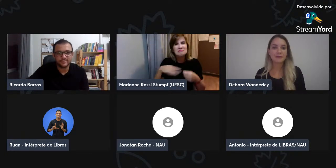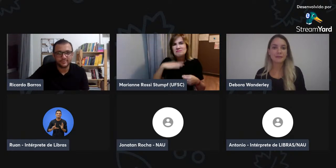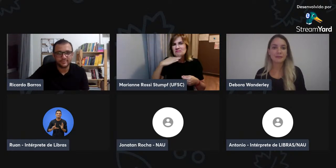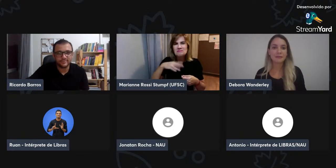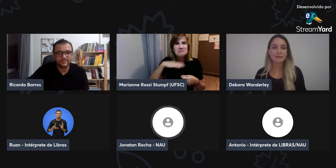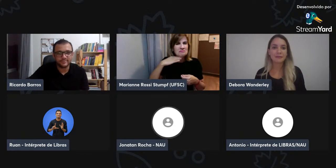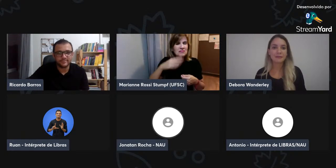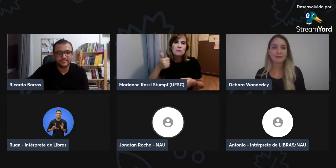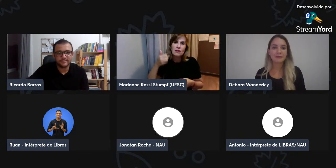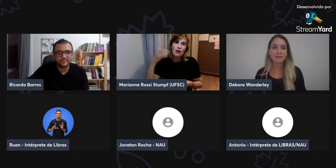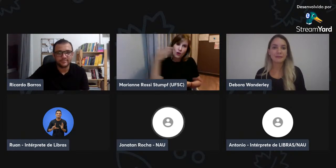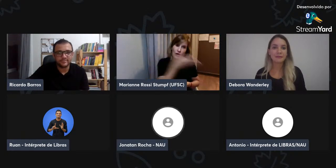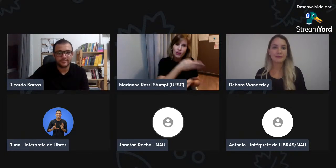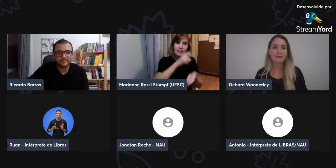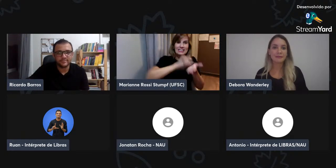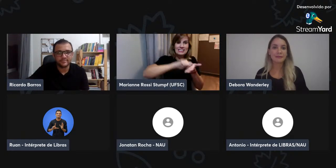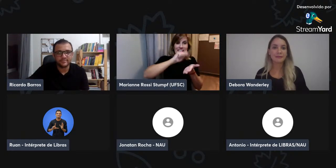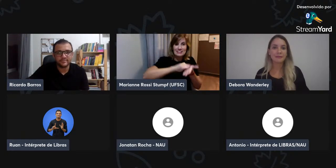Então, o professor...